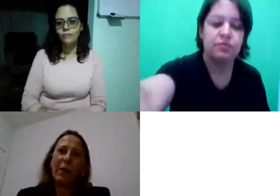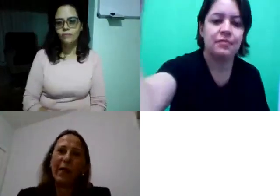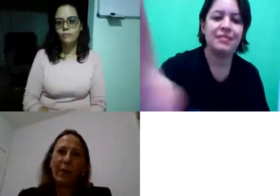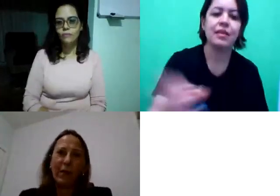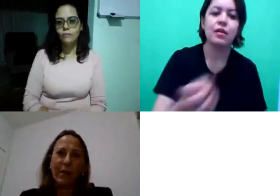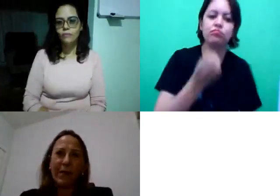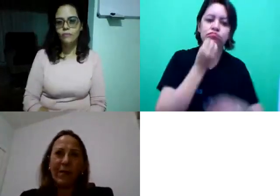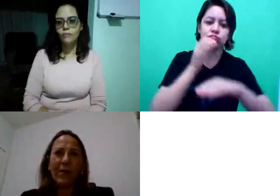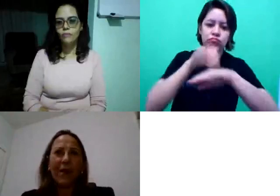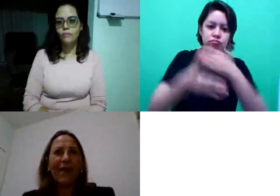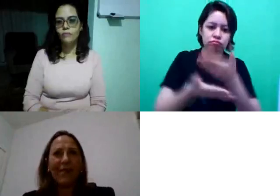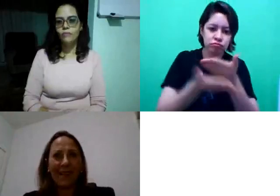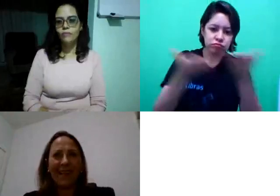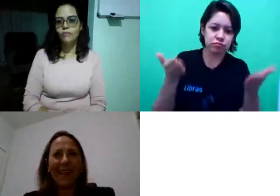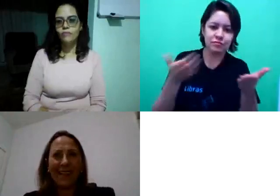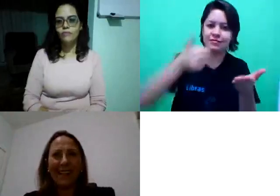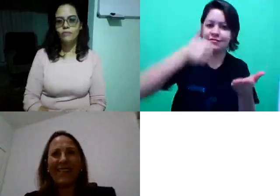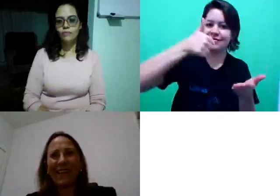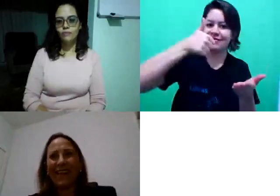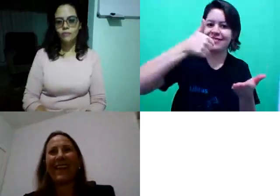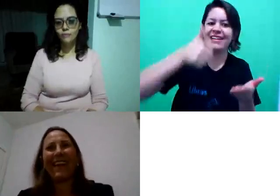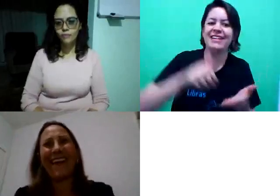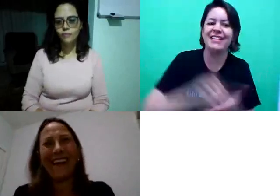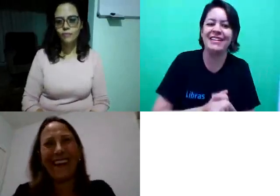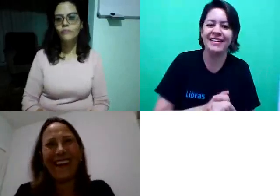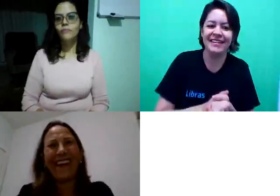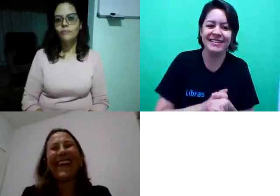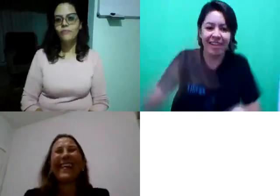Boa noite a todos. Suelen, você sinaliza isso? Ai,